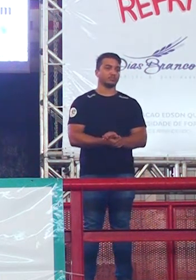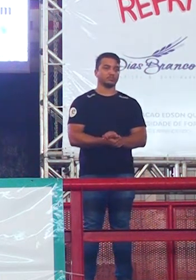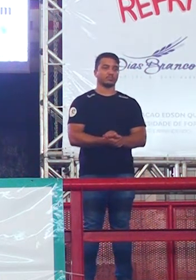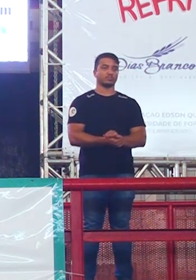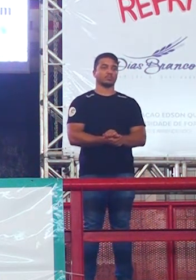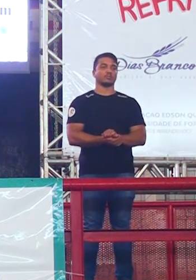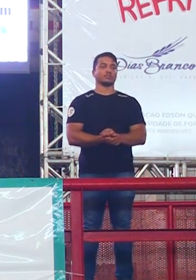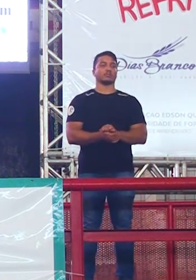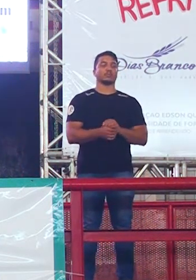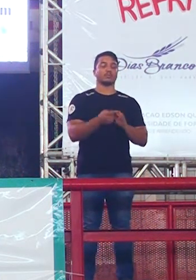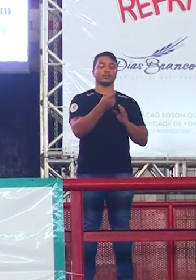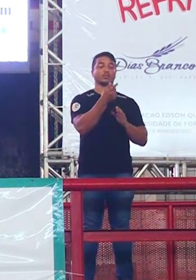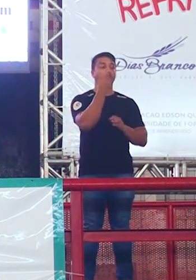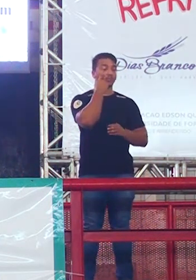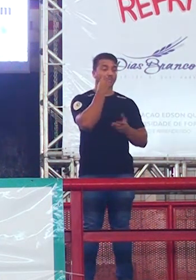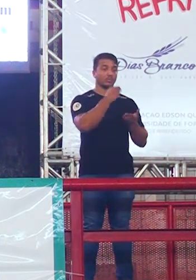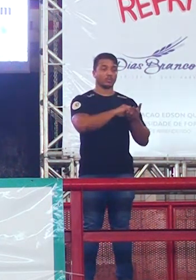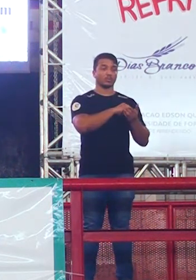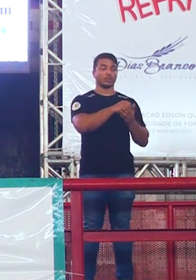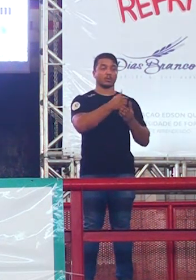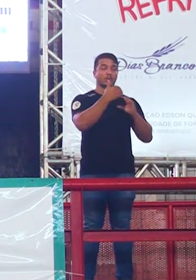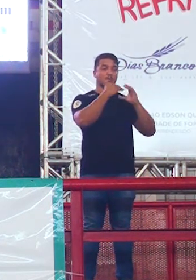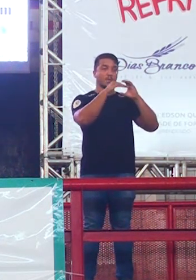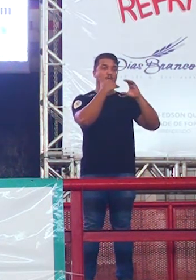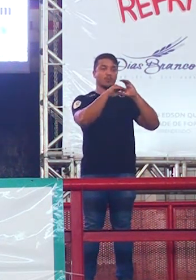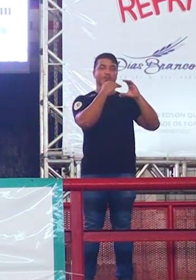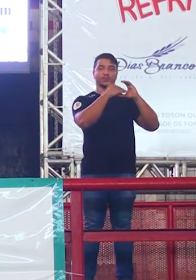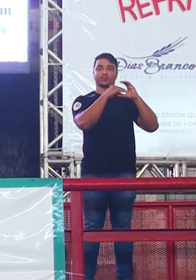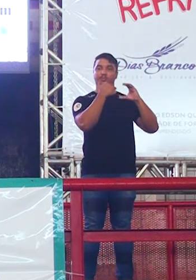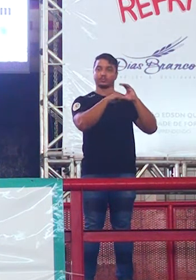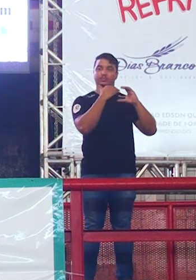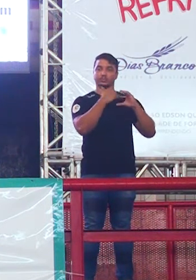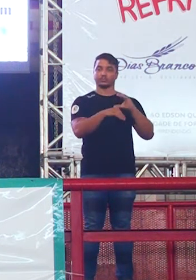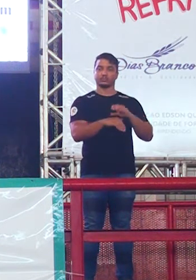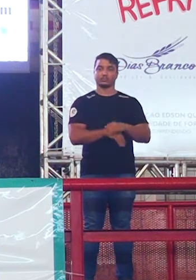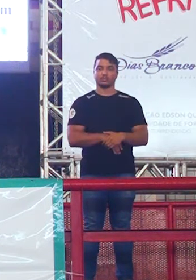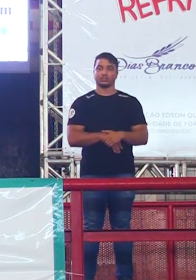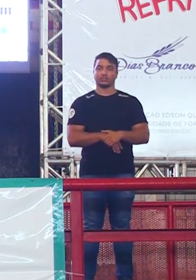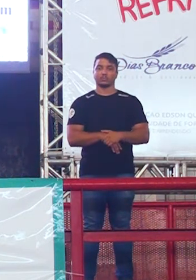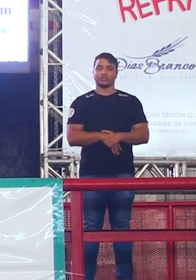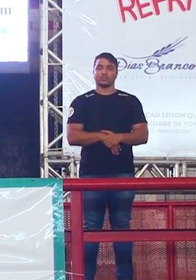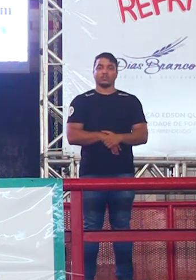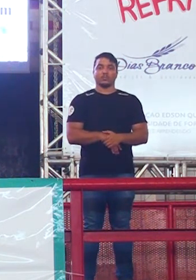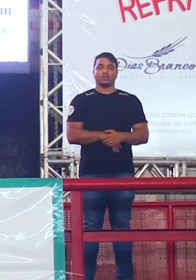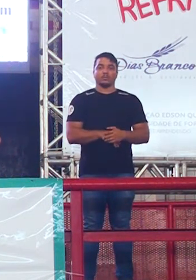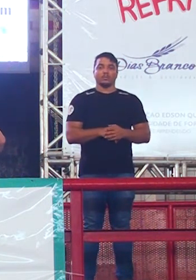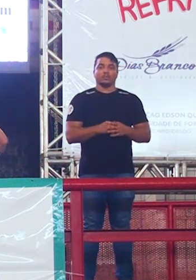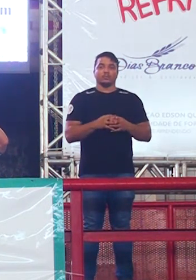valendo. Então, anota aí, eu mando por e-mail esse trabalho para vocês. Vamos lá.